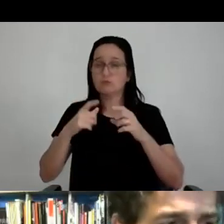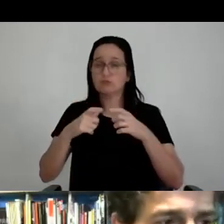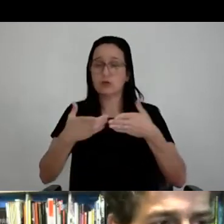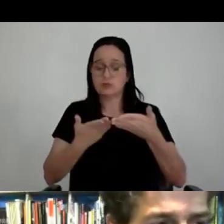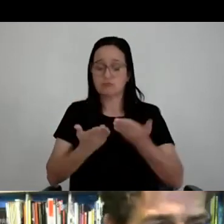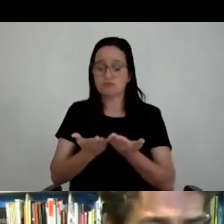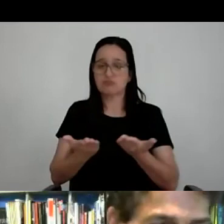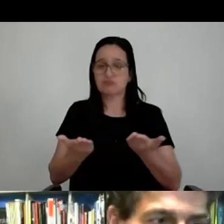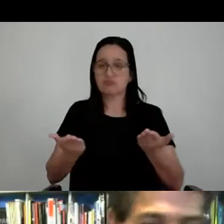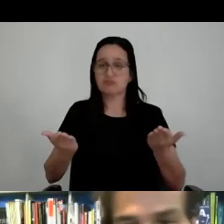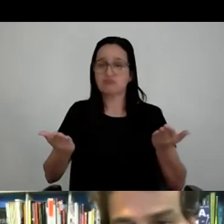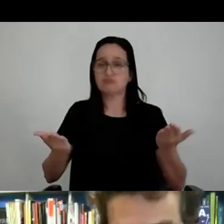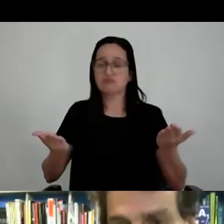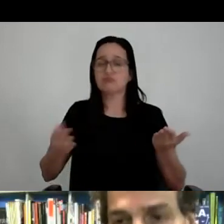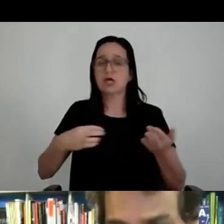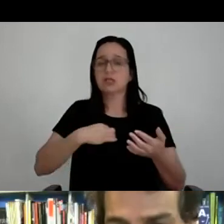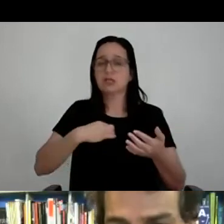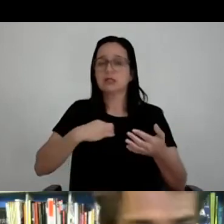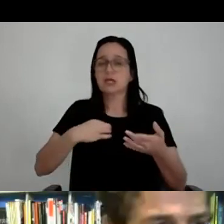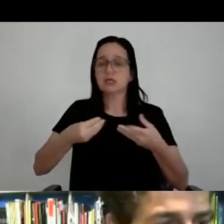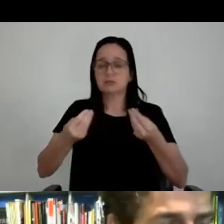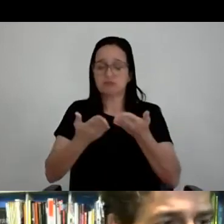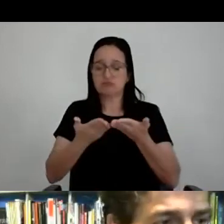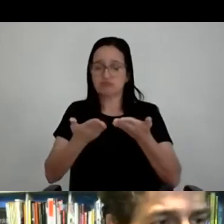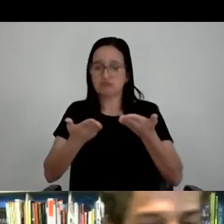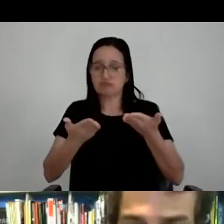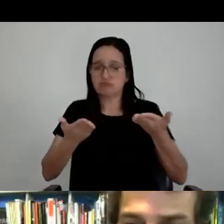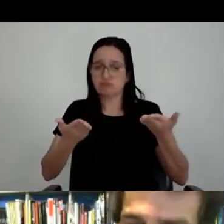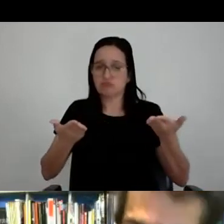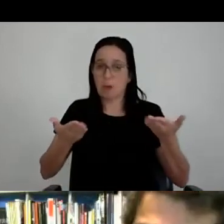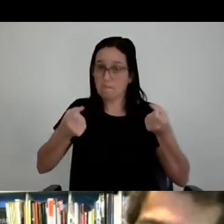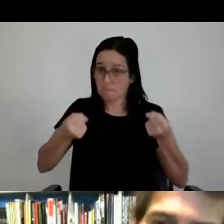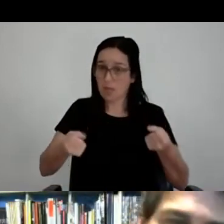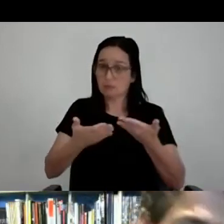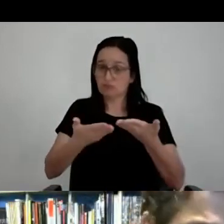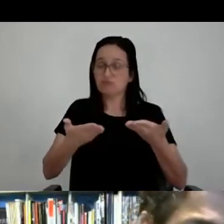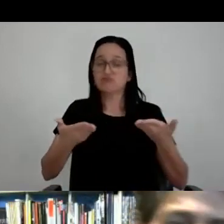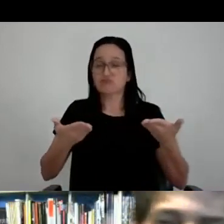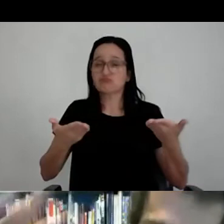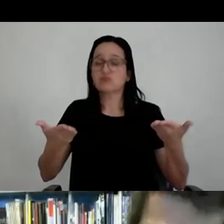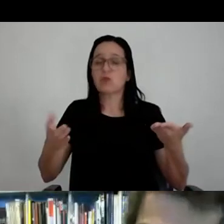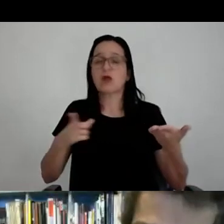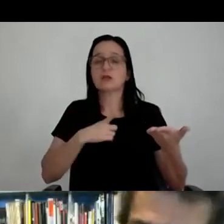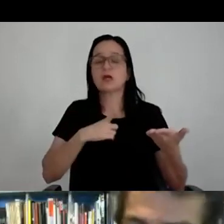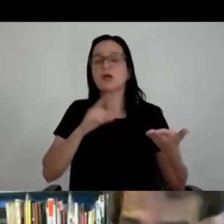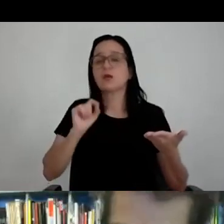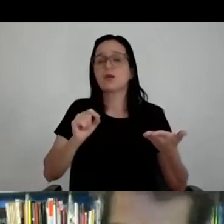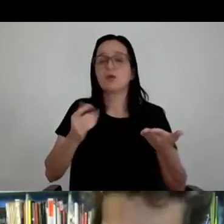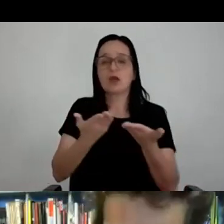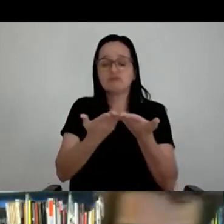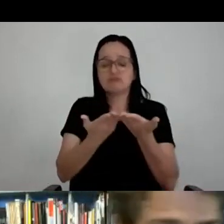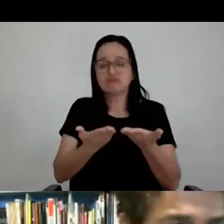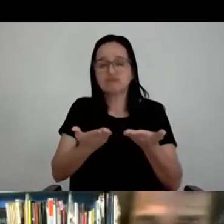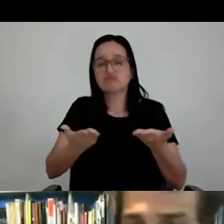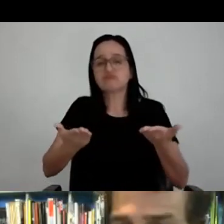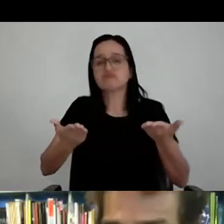de lona, não onde estão os músicos, teria que ter uma base rígida, lógico, mas seria uma lona e que o próprio boleado da lona daria a